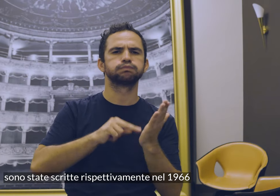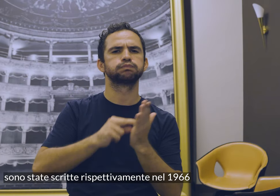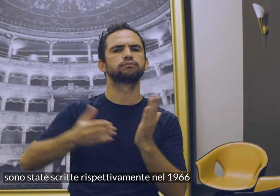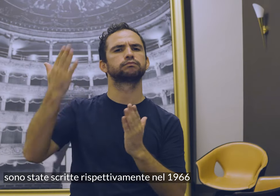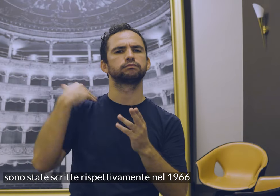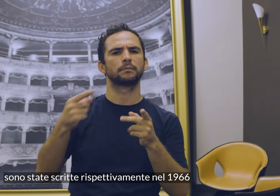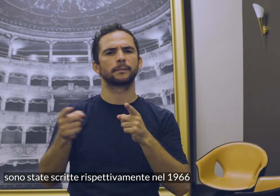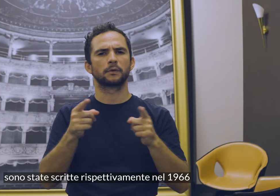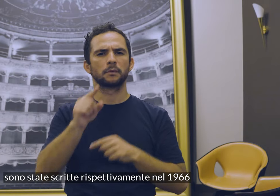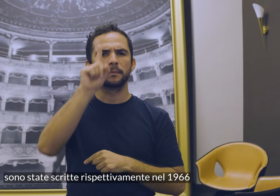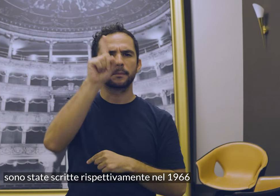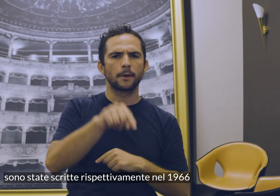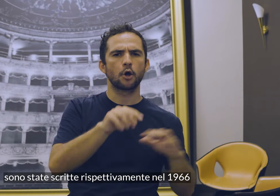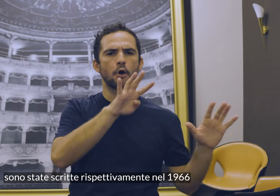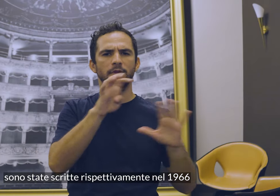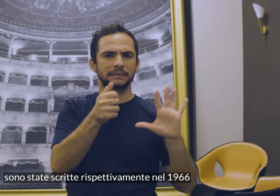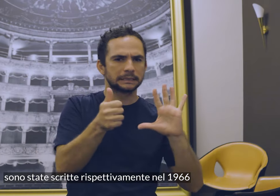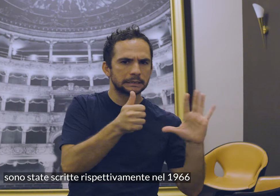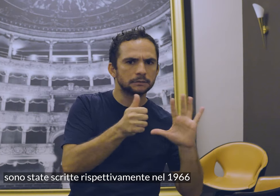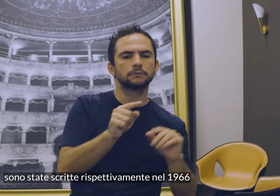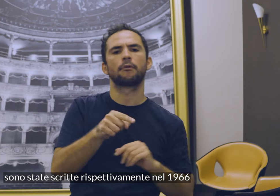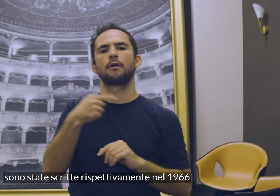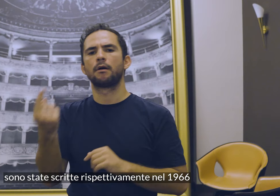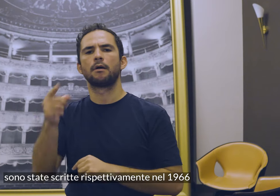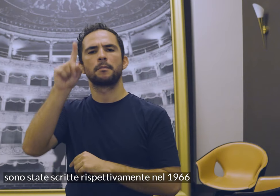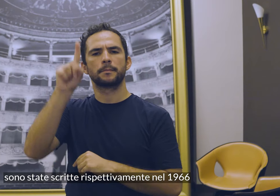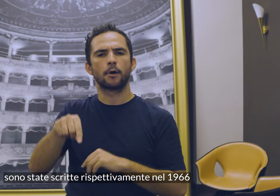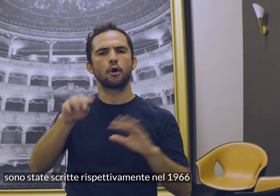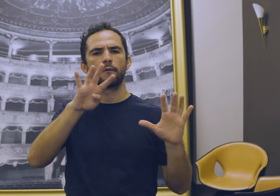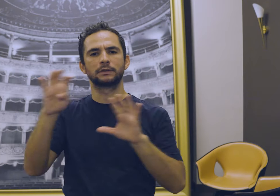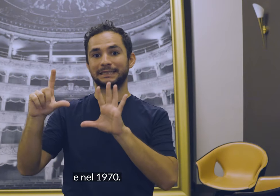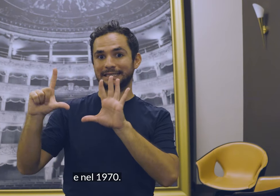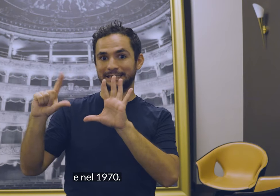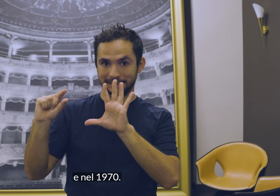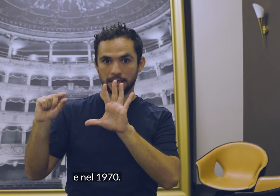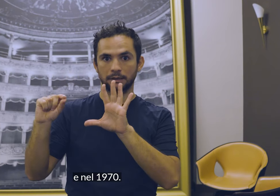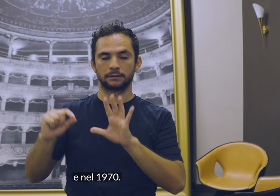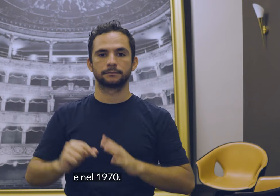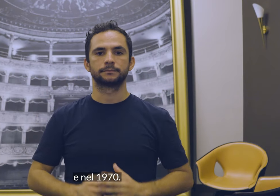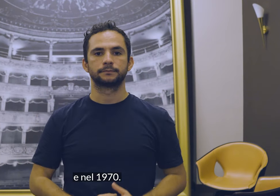state scritte rispettivamente nel 1966 e nel 1970